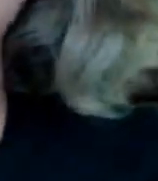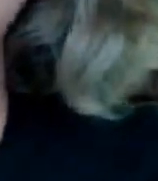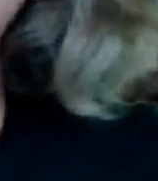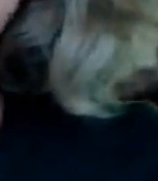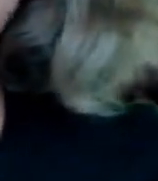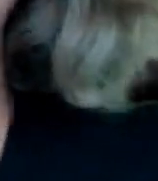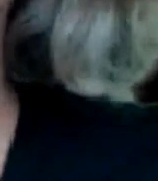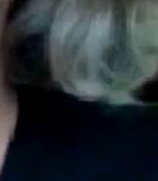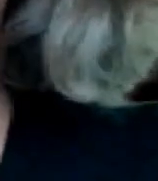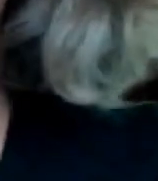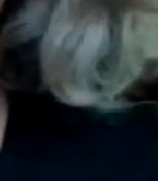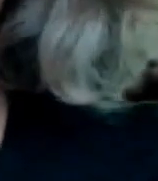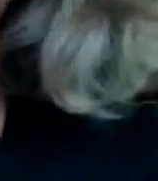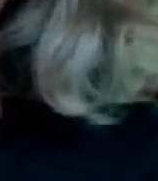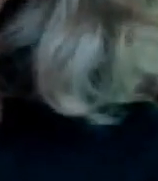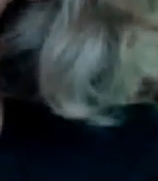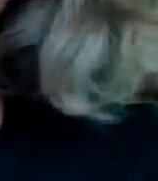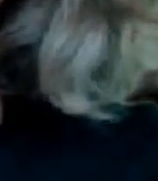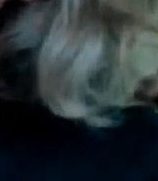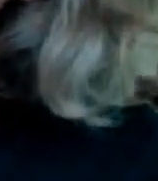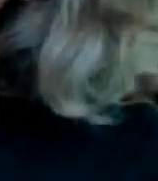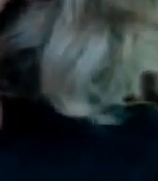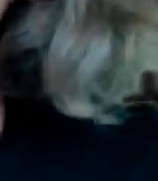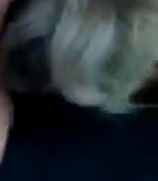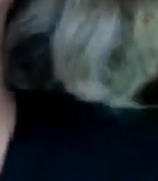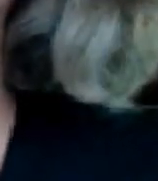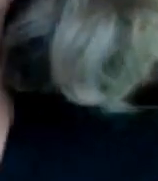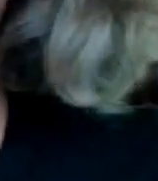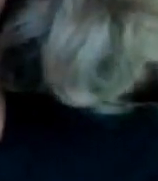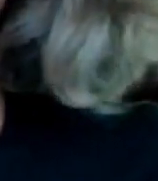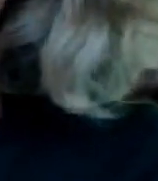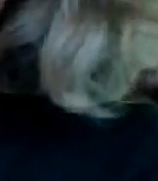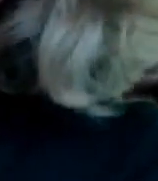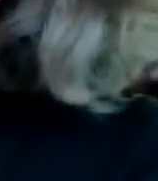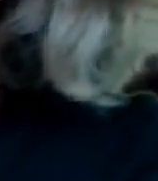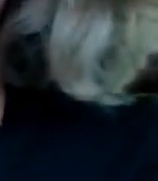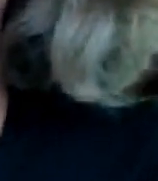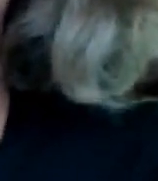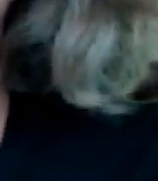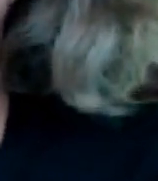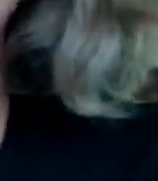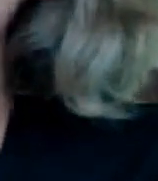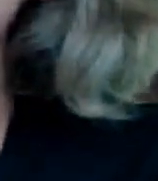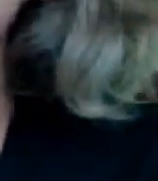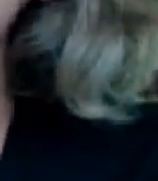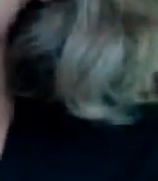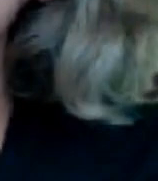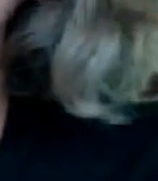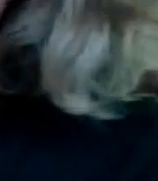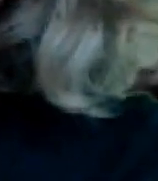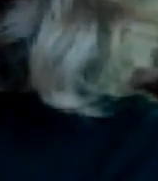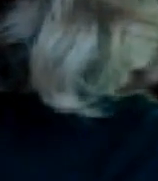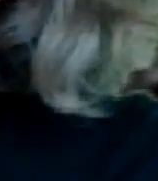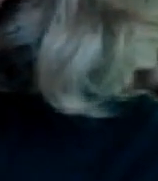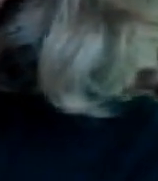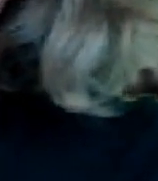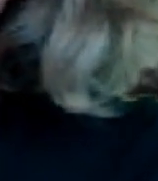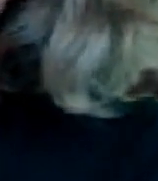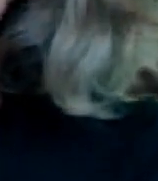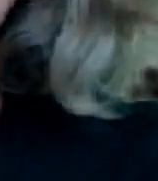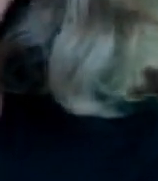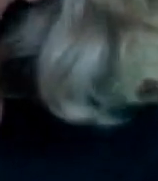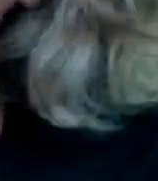Este Este Mi esposo Estaba vivo Y Su familia